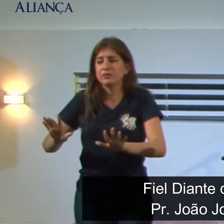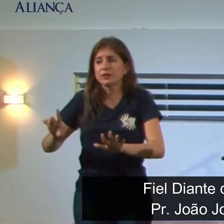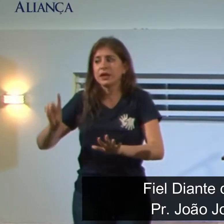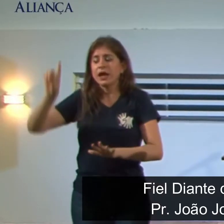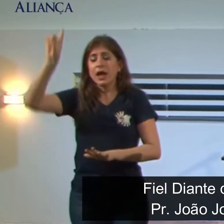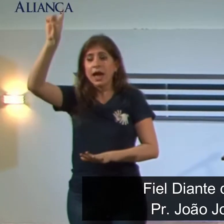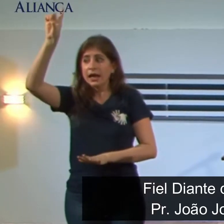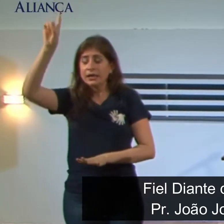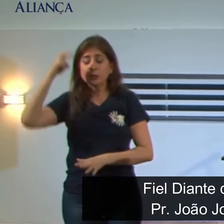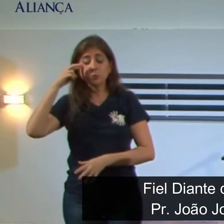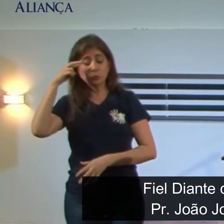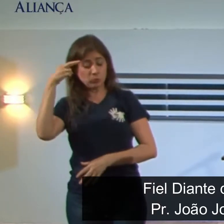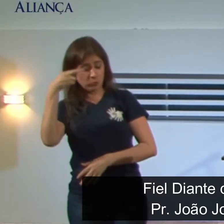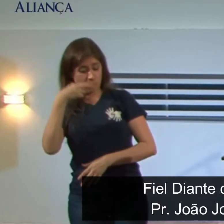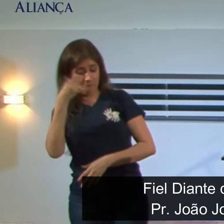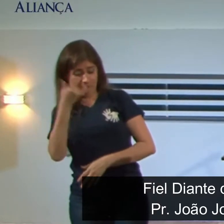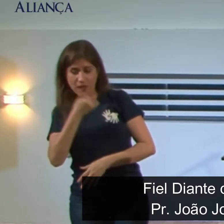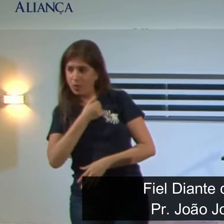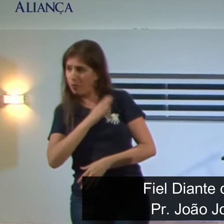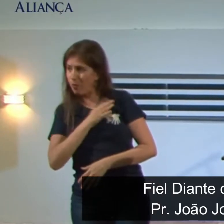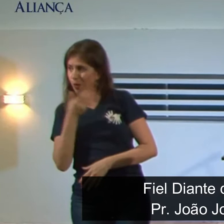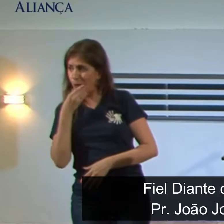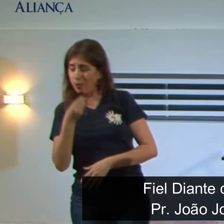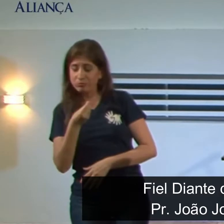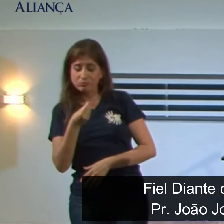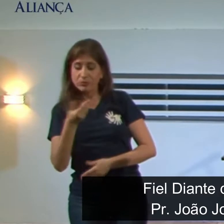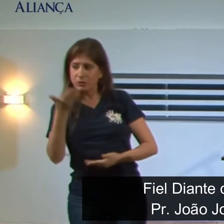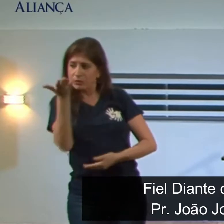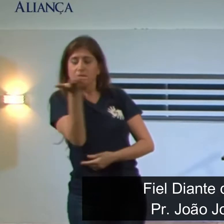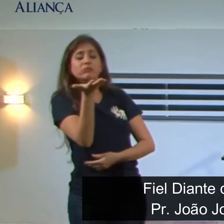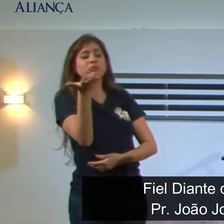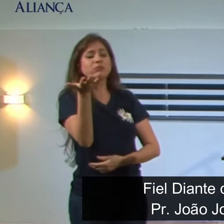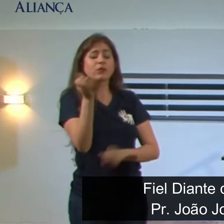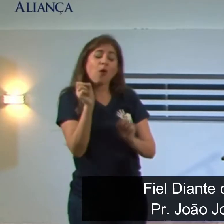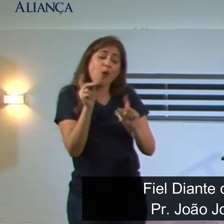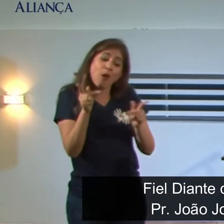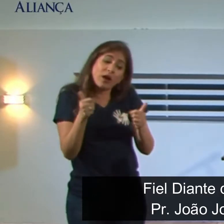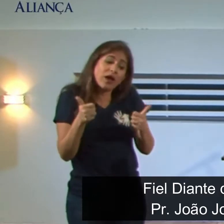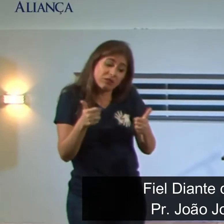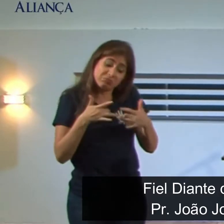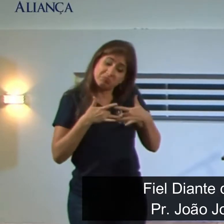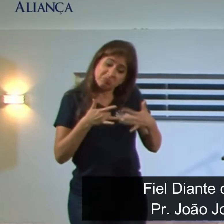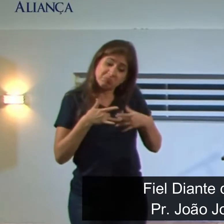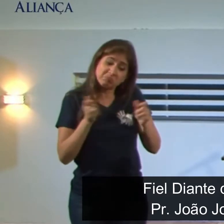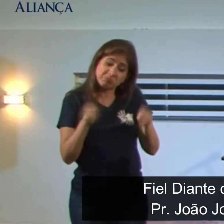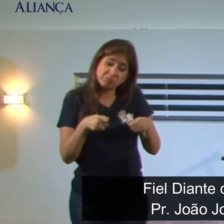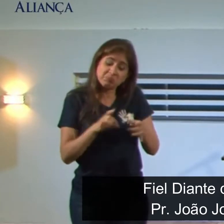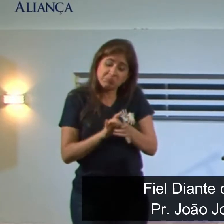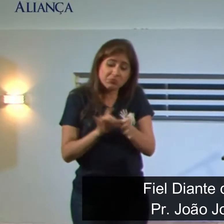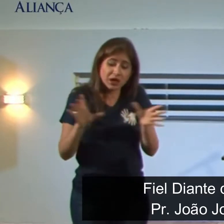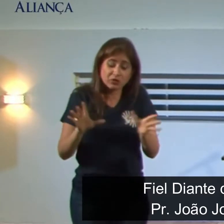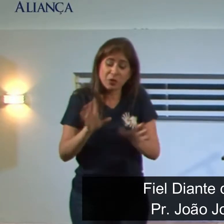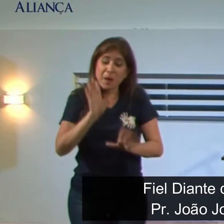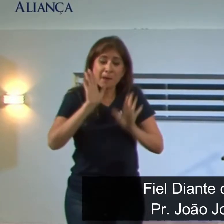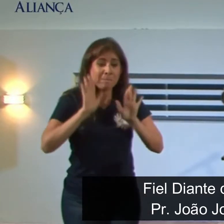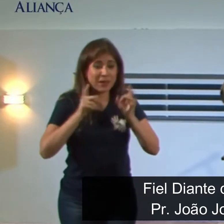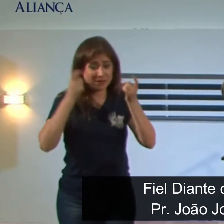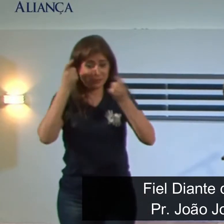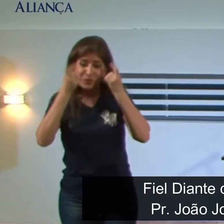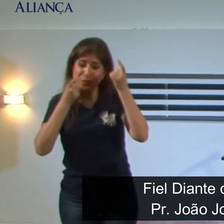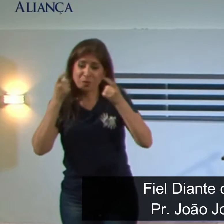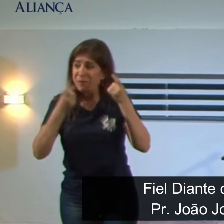o homem fosse bondoso para com Daniel e tivesse simpatia por ele. Além disso, ele disse a Daniel,